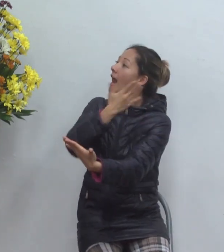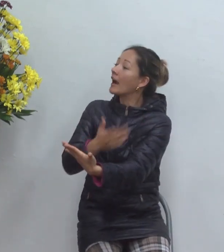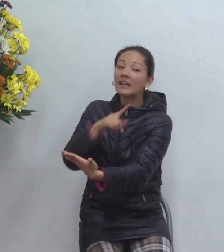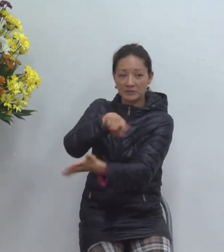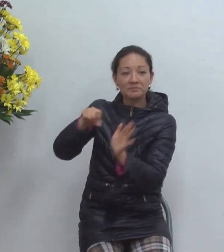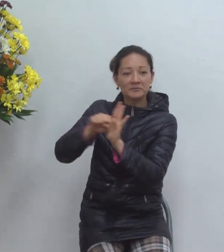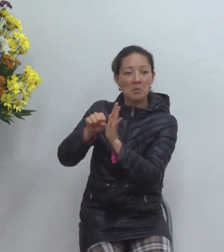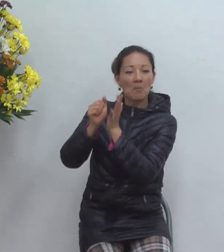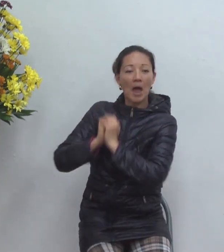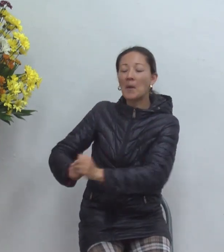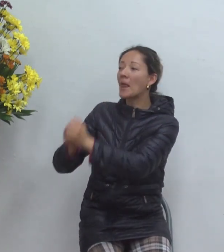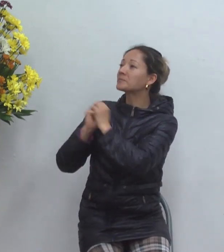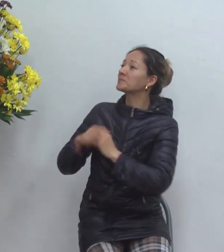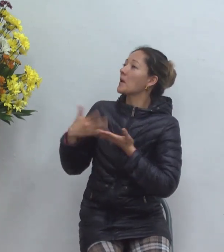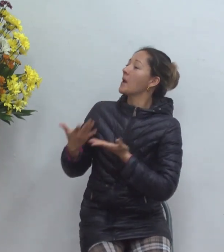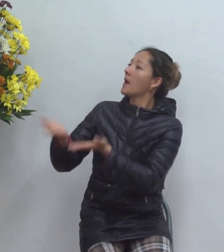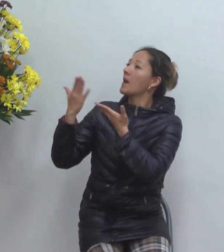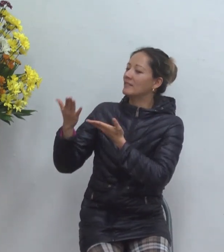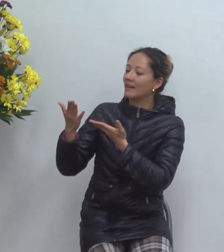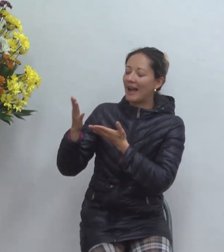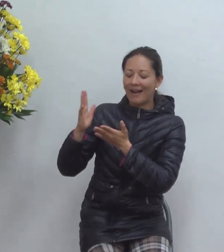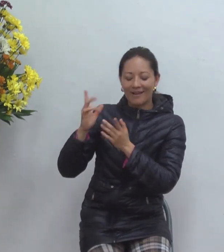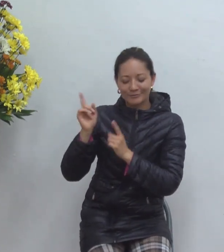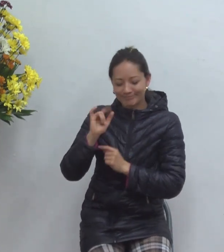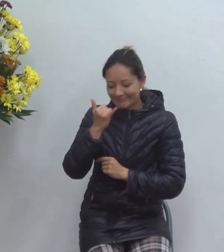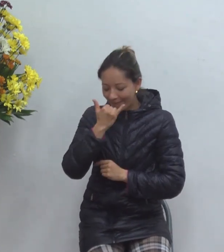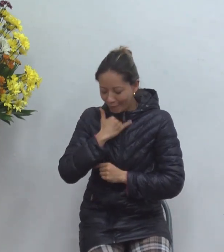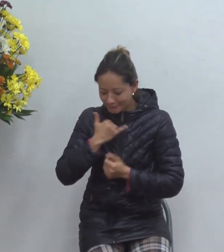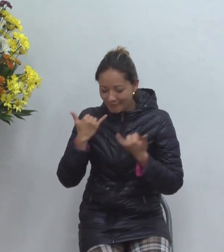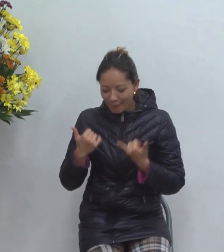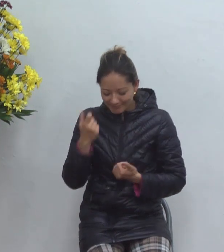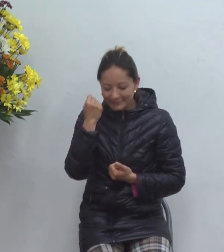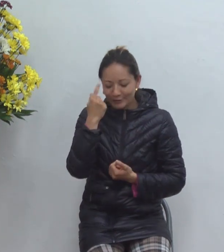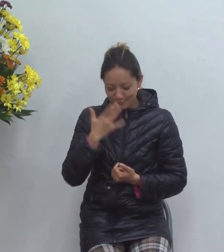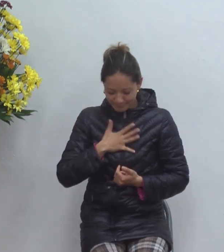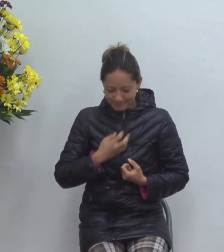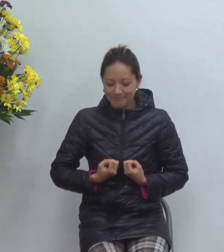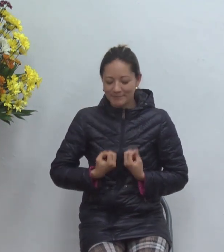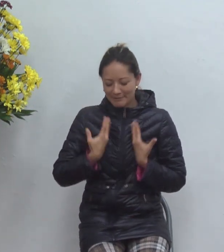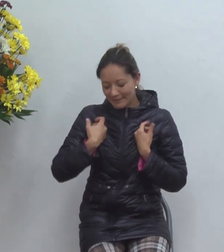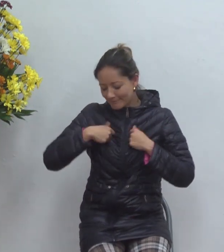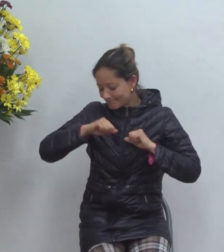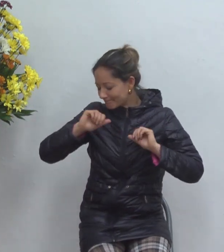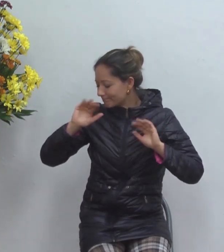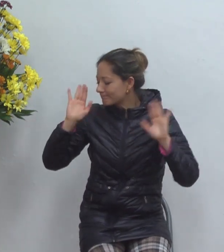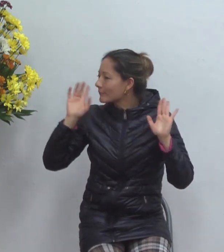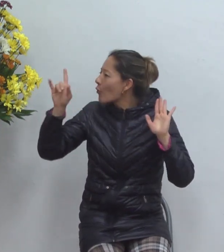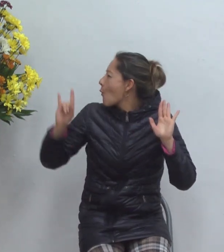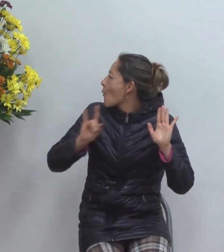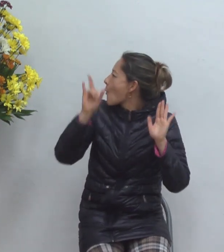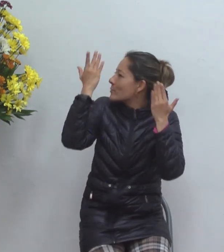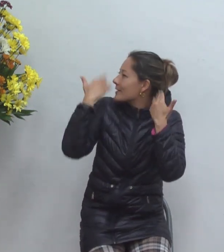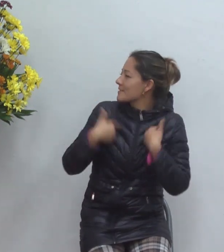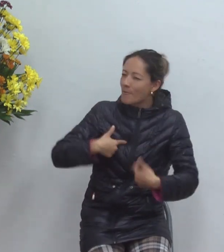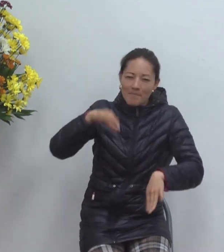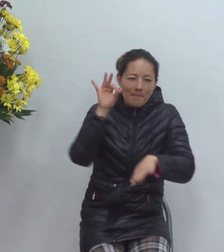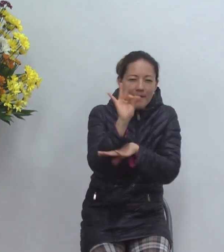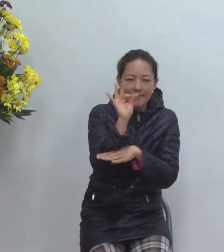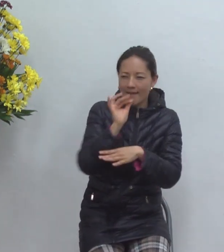servirte a ti honrarte a ti o adorarte a ti es que yo dispongo mi vida para que la utilices para el propósito tuyo Juan